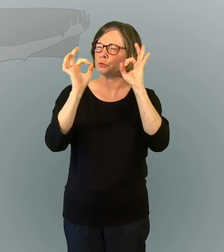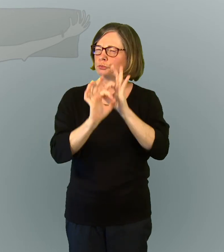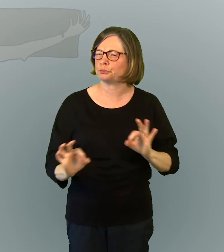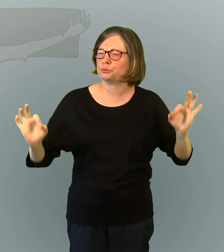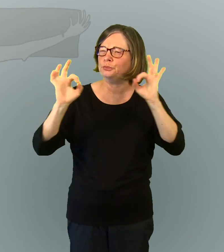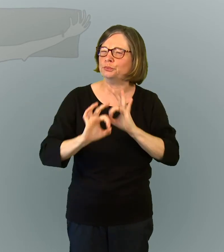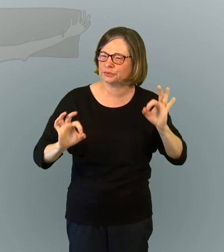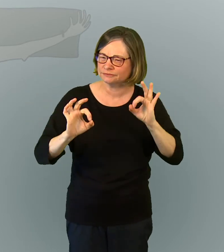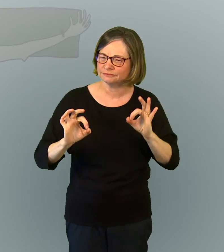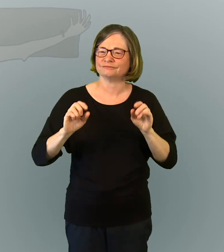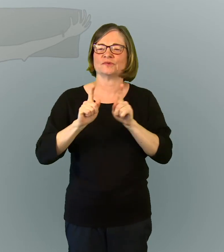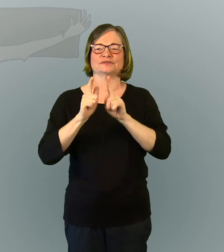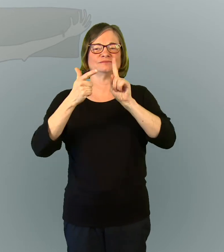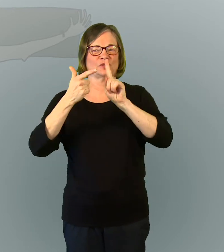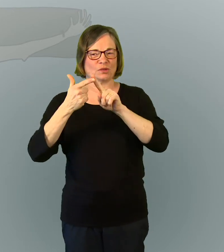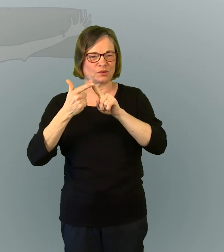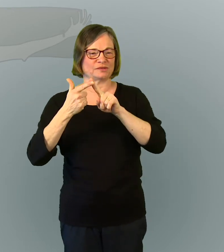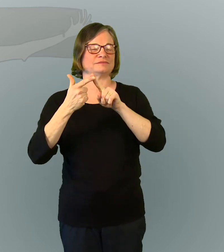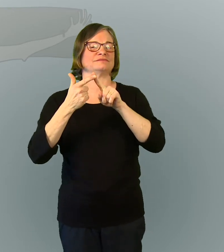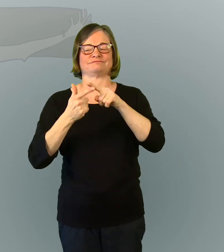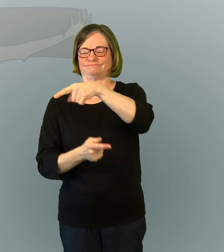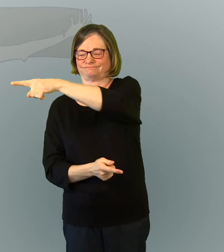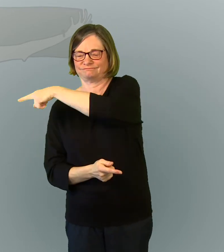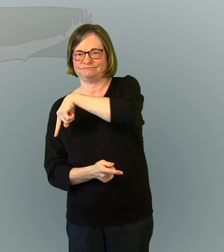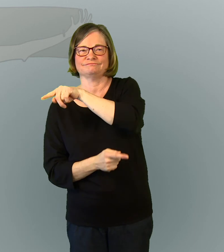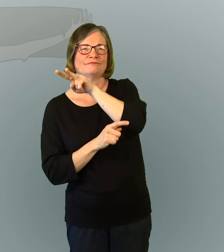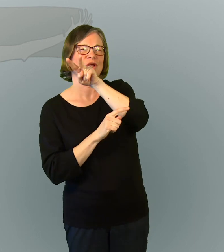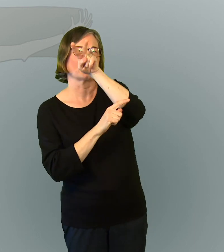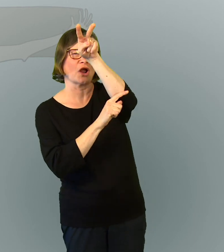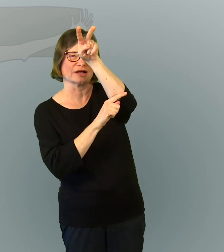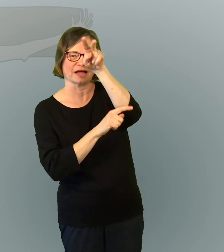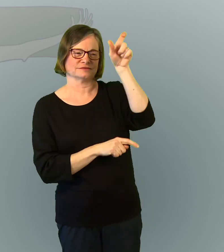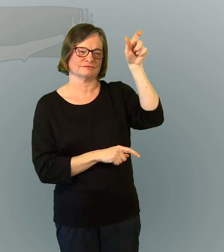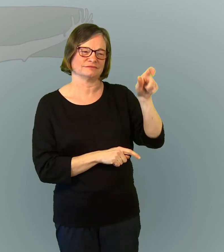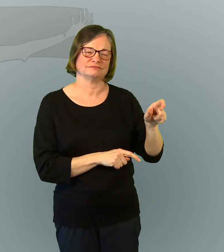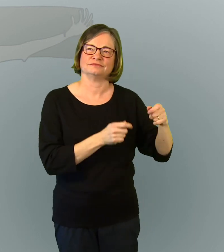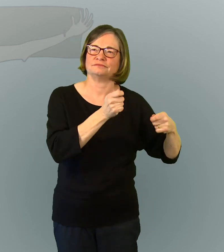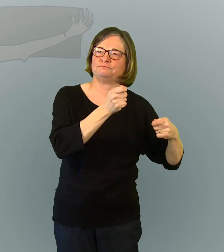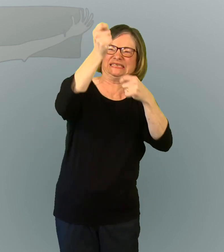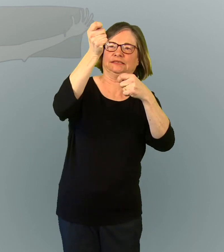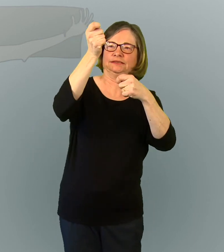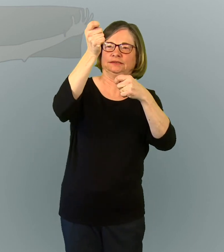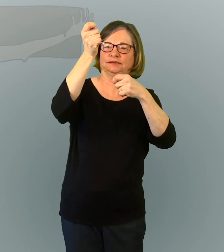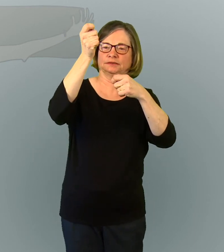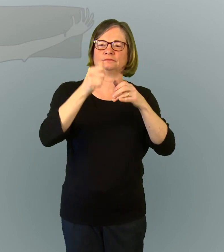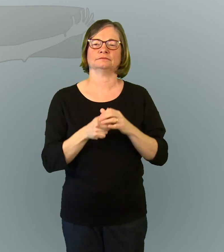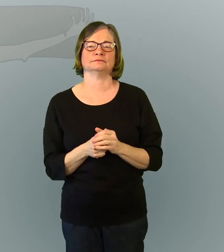brisé. On lit aussi dans les livres saints « Ils regarderont celui qu'ils ont